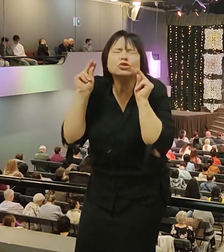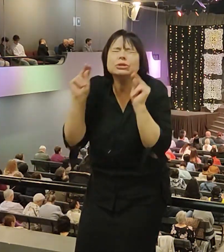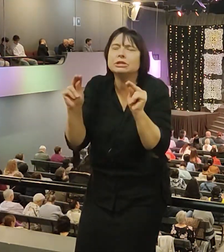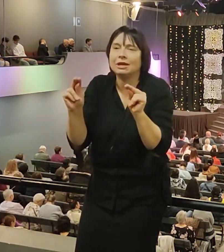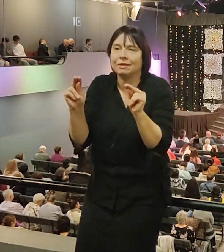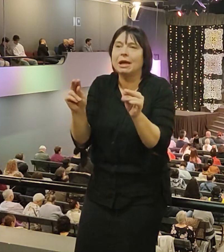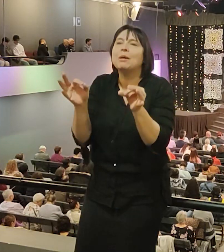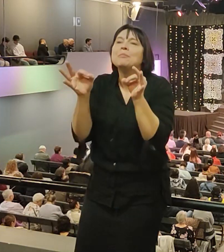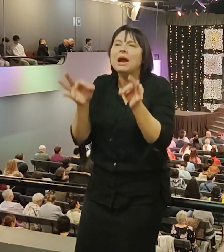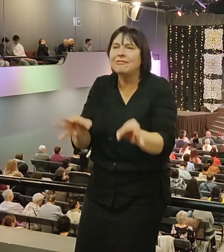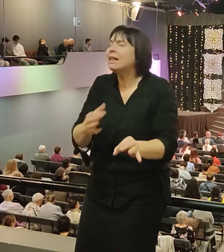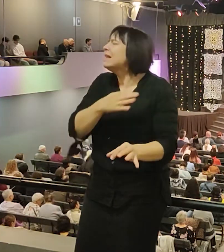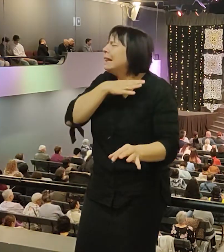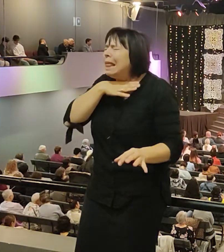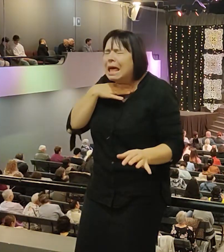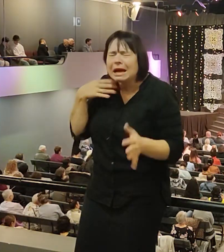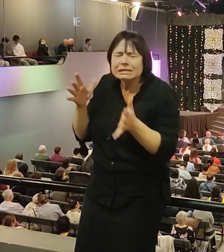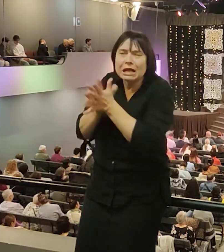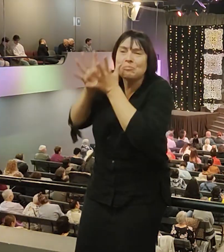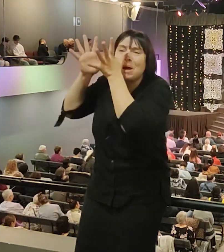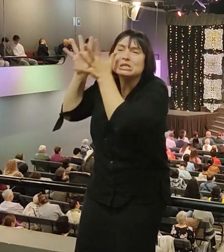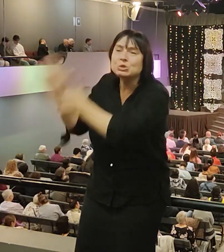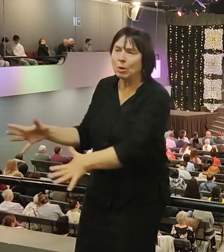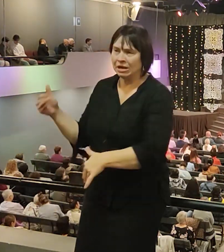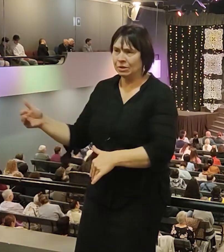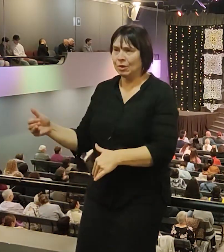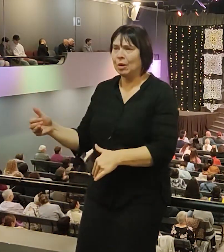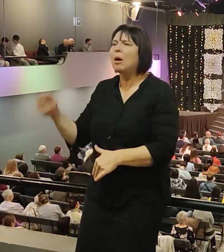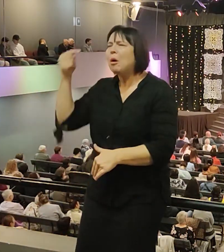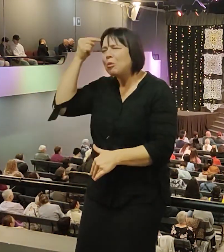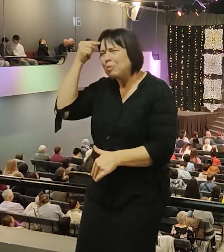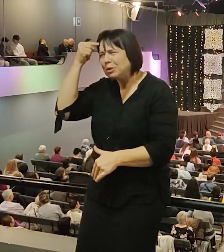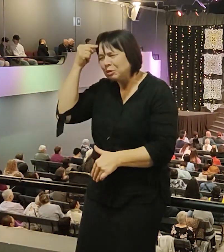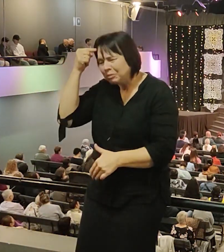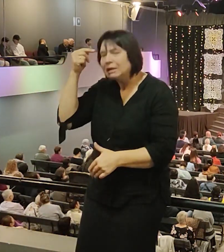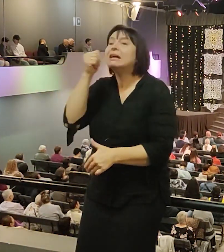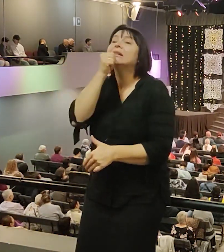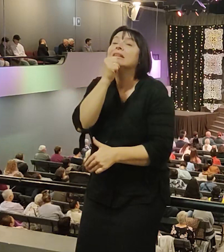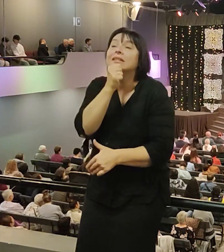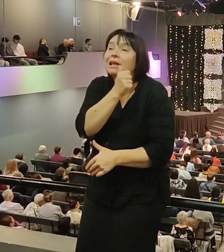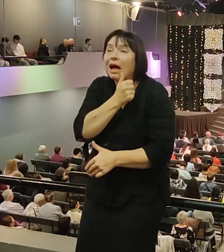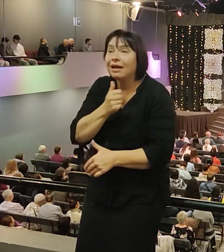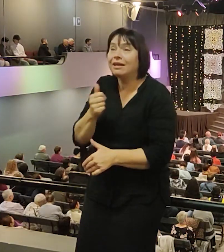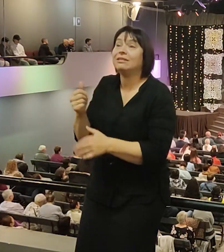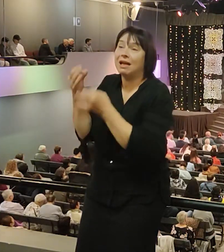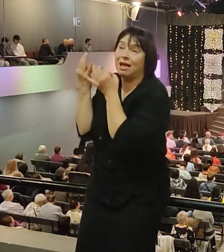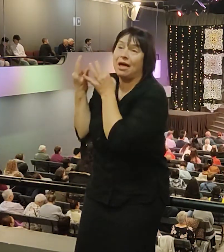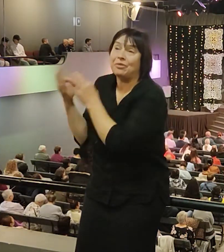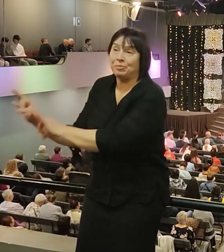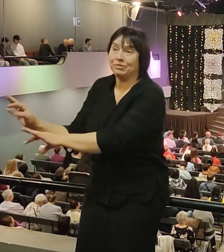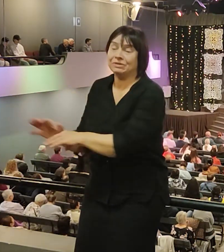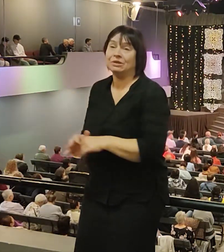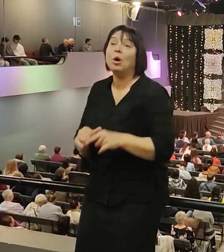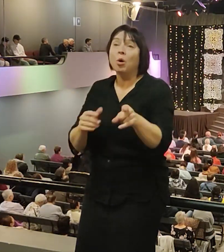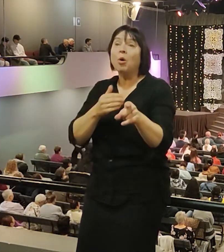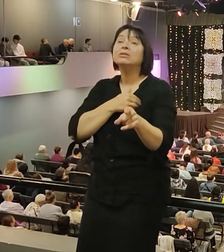обесчестить ее, вздумал тайно оставить ее. Он хотел тайно